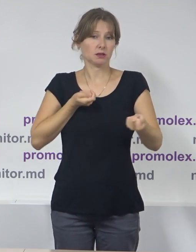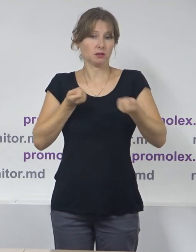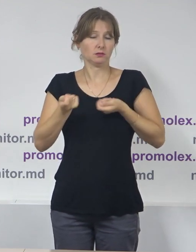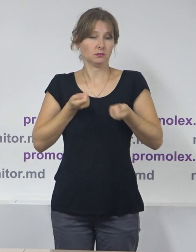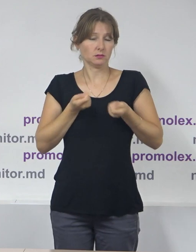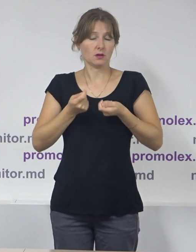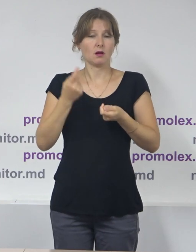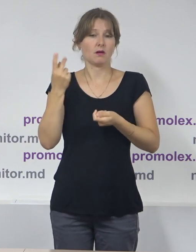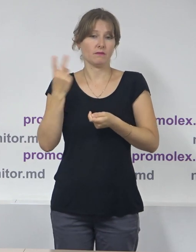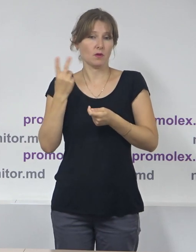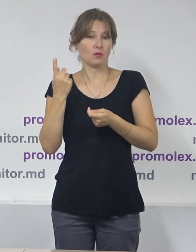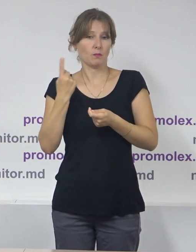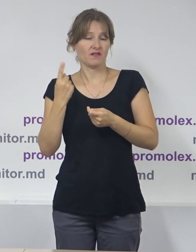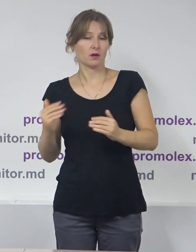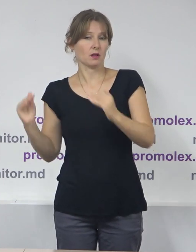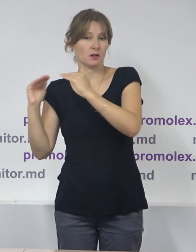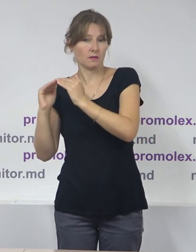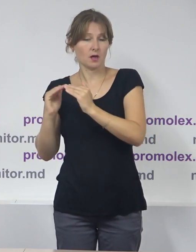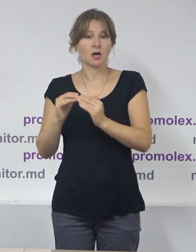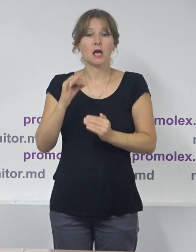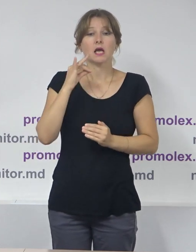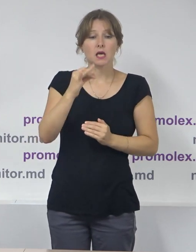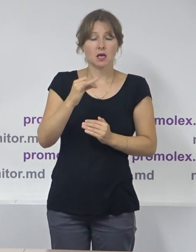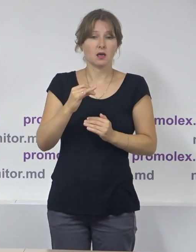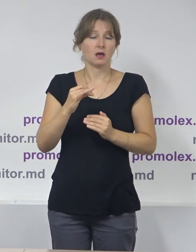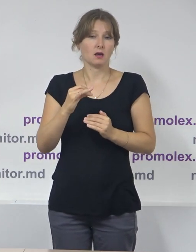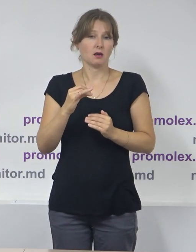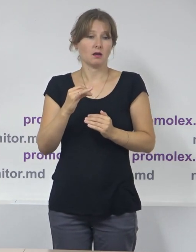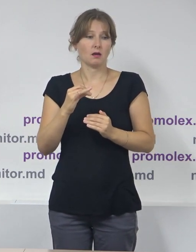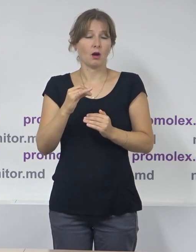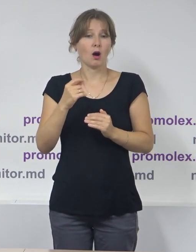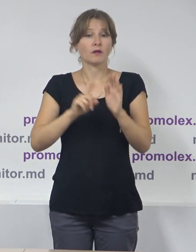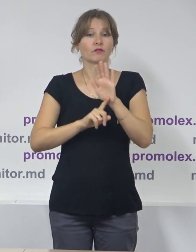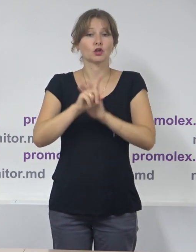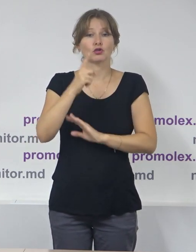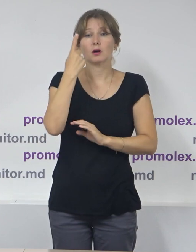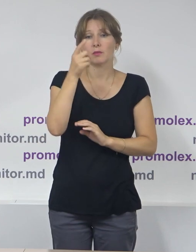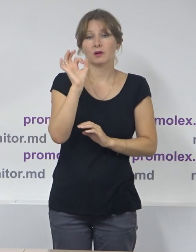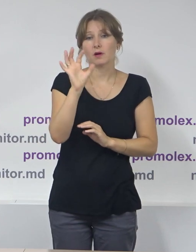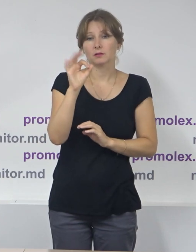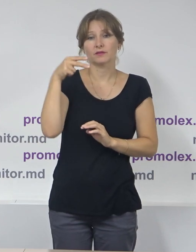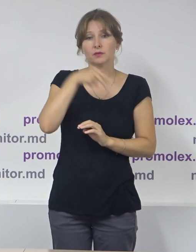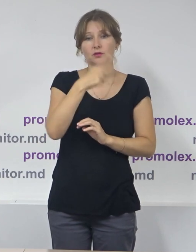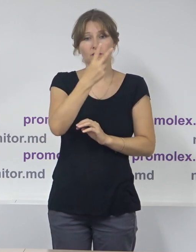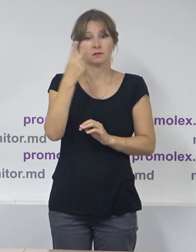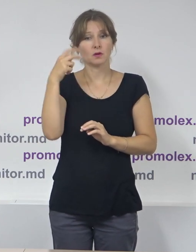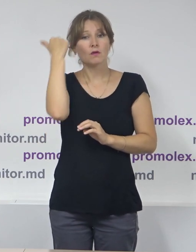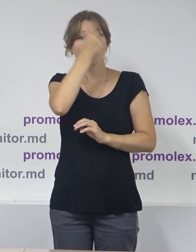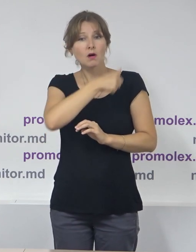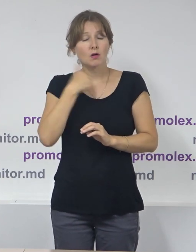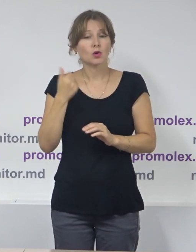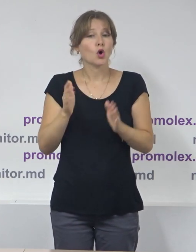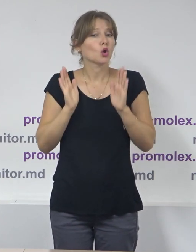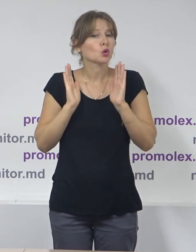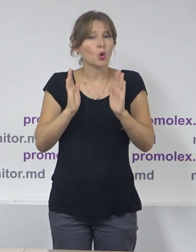funcțiile de nivelul 1. Contrar celor expuse mai sus, începând cu luna octombrie 2022 și până în prezent, doar